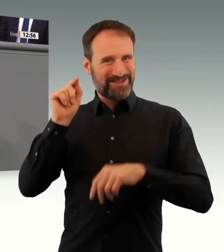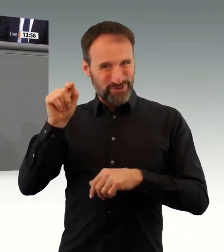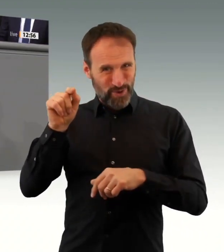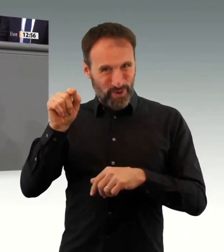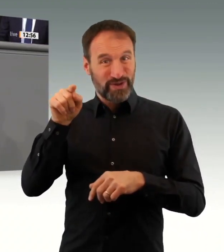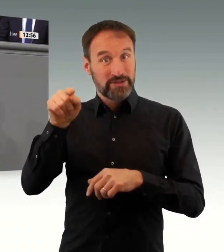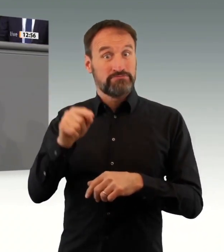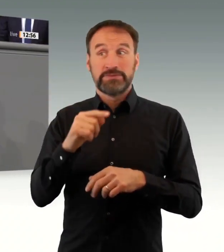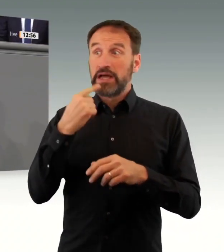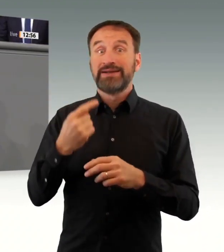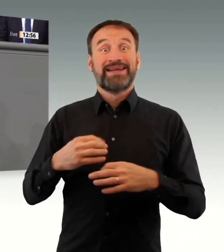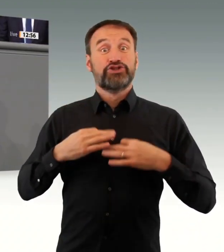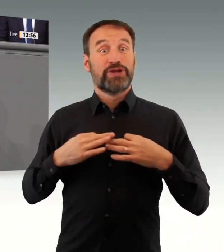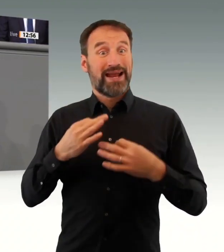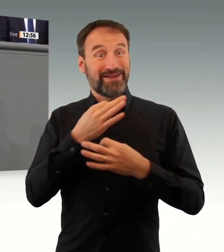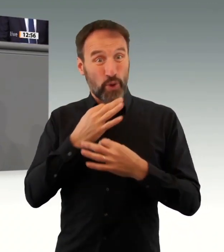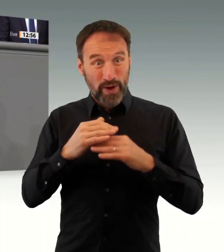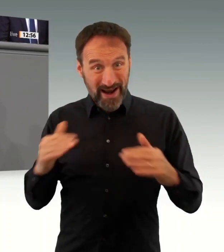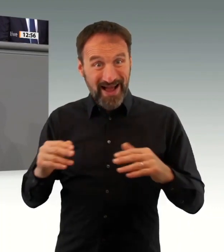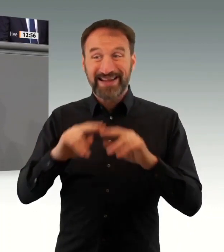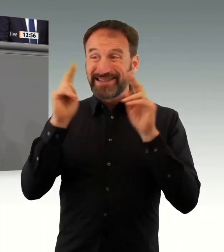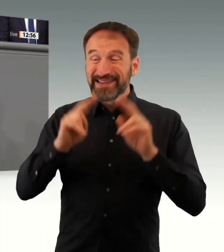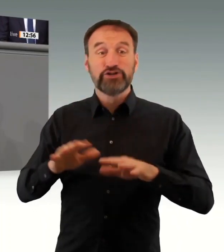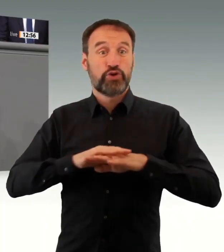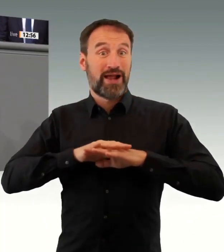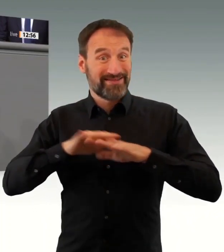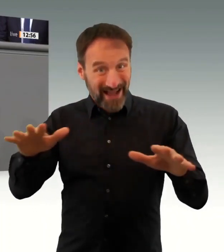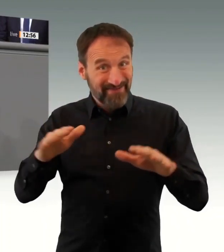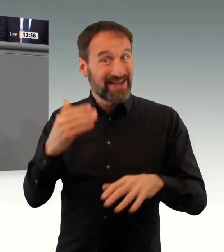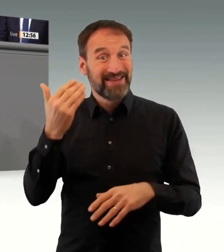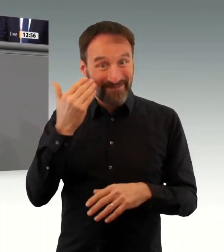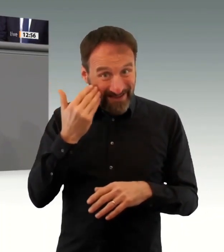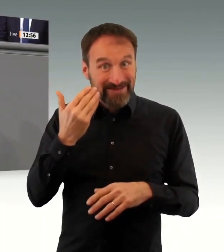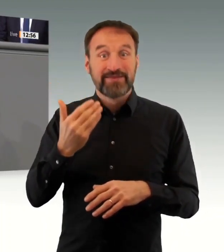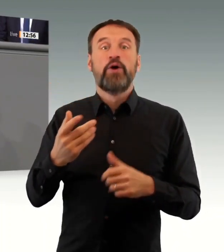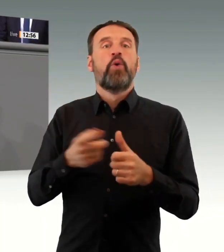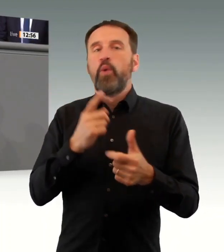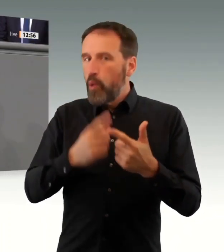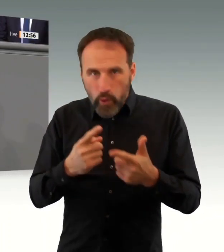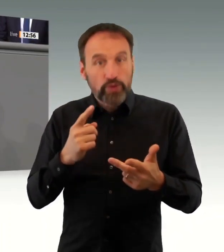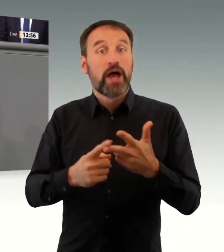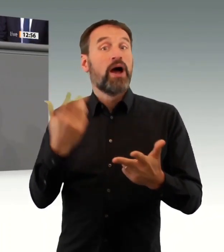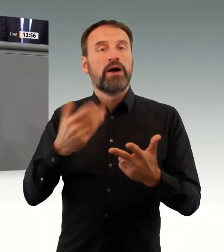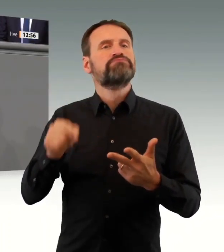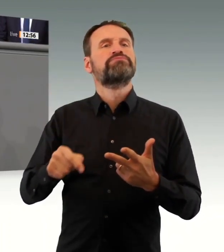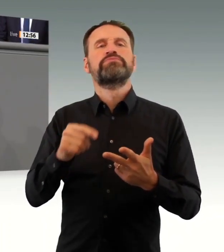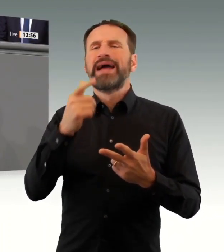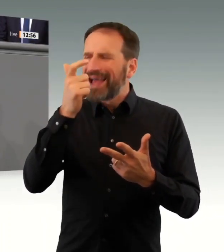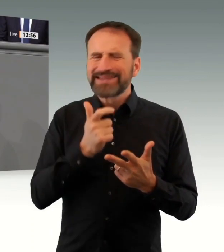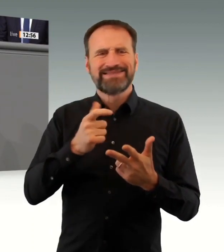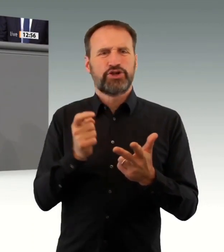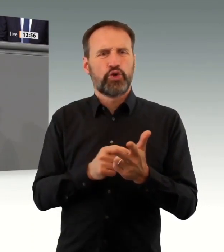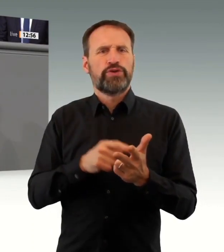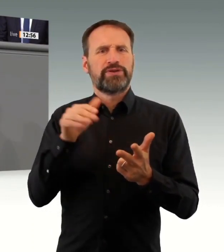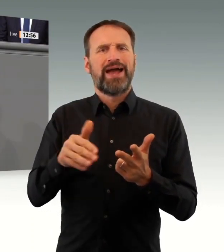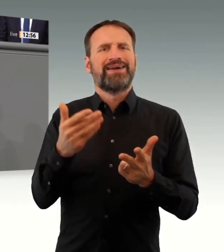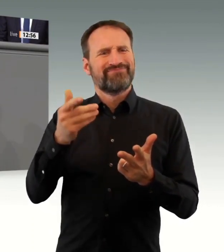Gesundheitswesen an der Belastungsgrenze angekommen ist. Es geht darum, die Steuerungsfähigkeit in dieser Krise nicht zu verlieren.